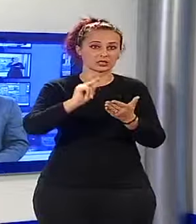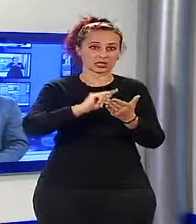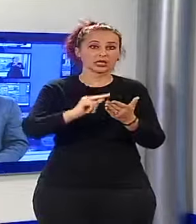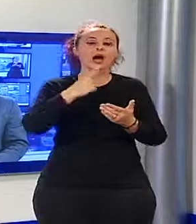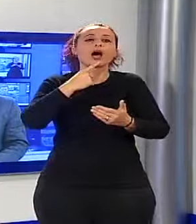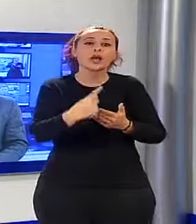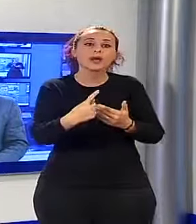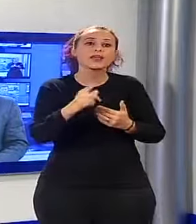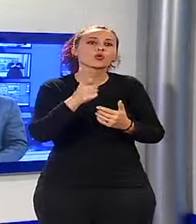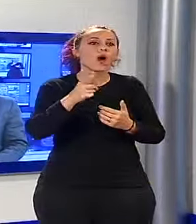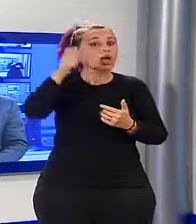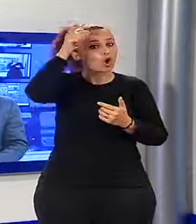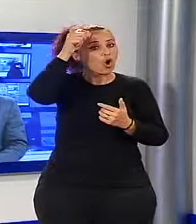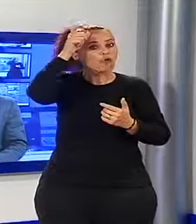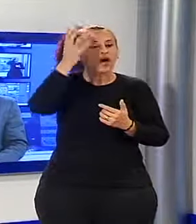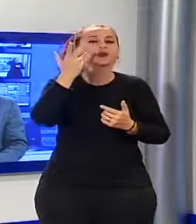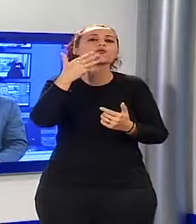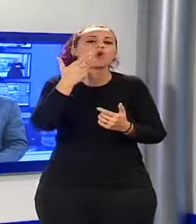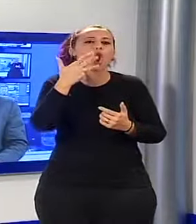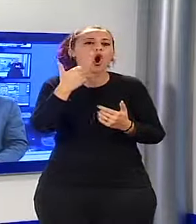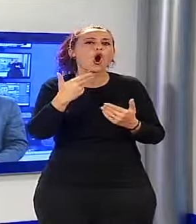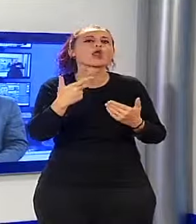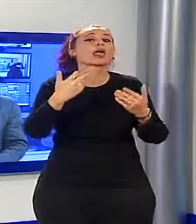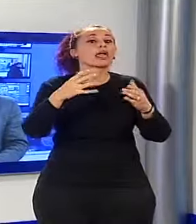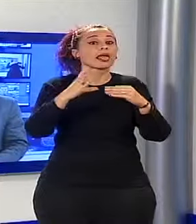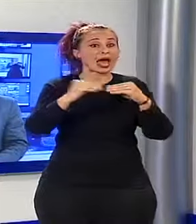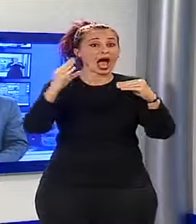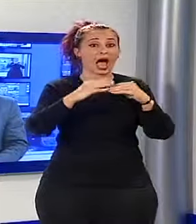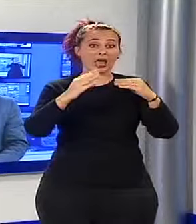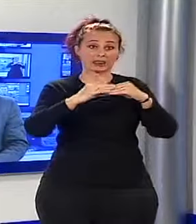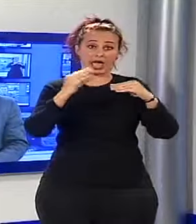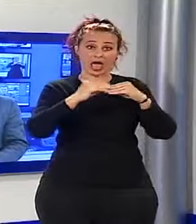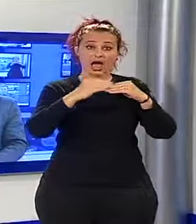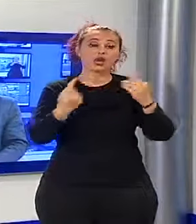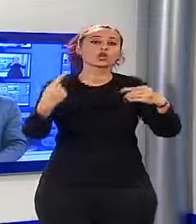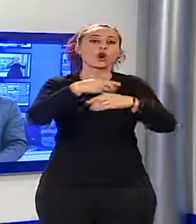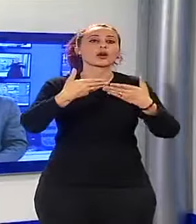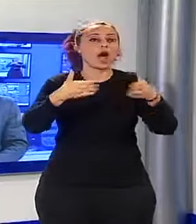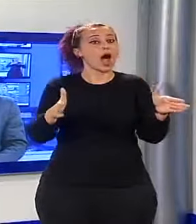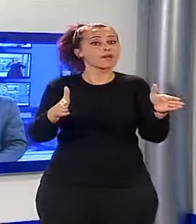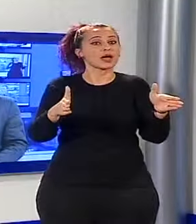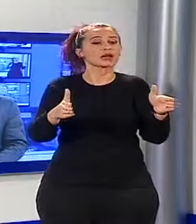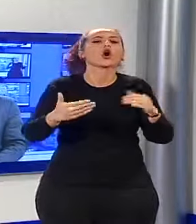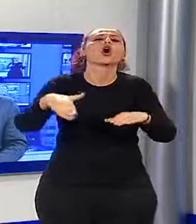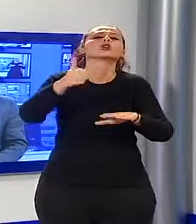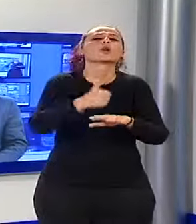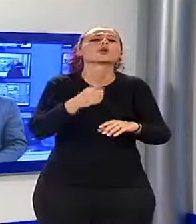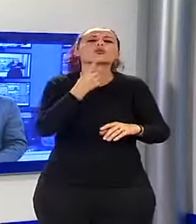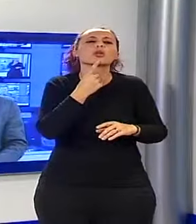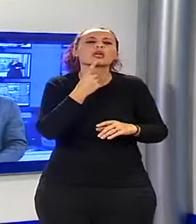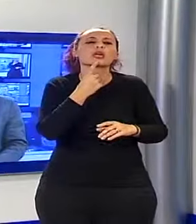che è interesse del governo riaprire prima possibile tutti i cantieri della Toscana, compresi quelli per infrastrutture